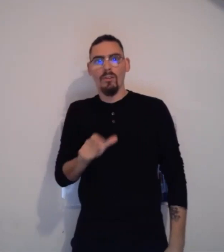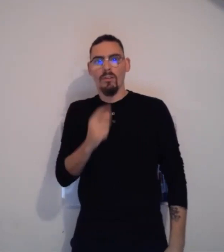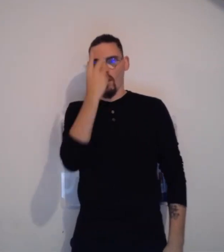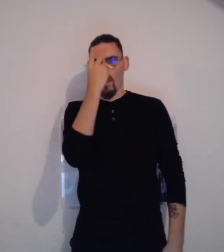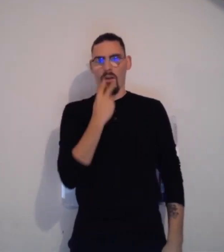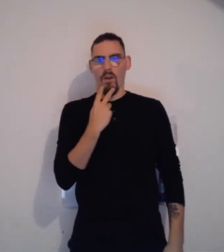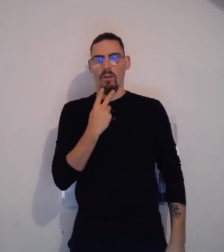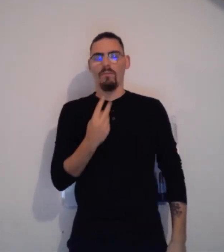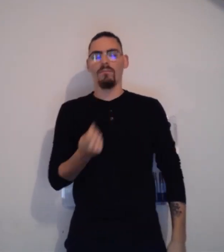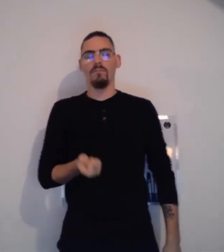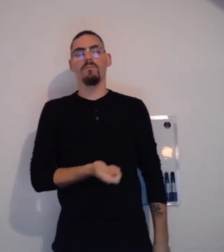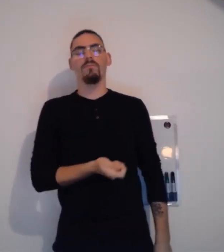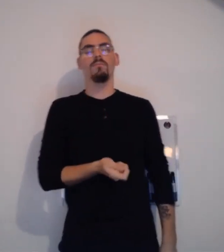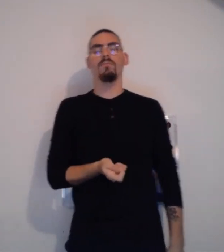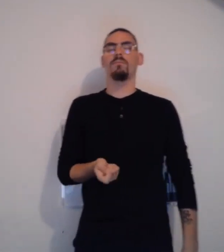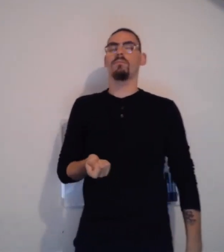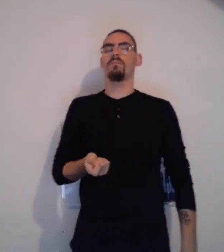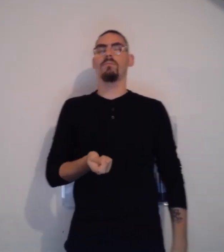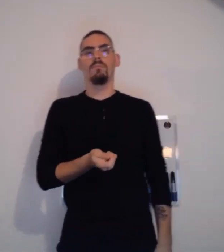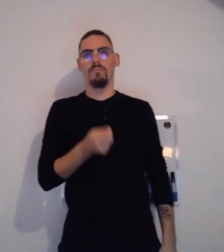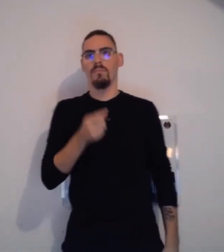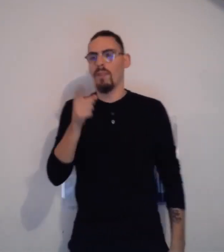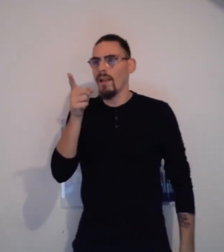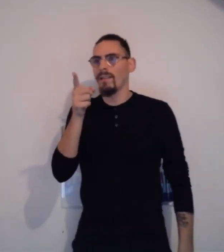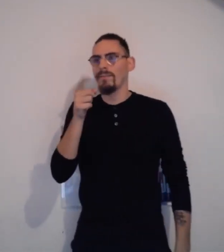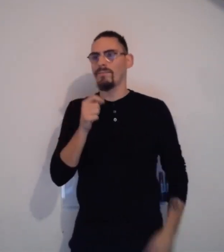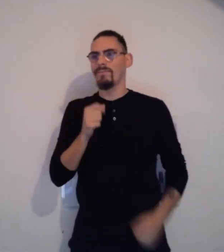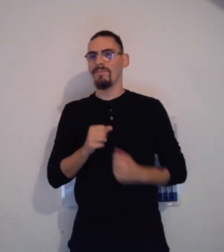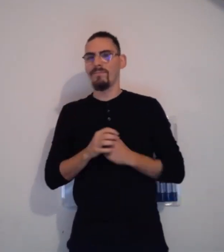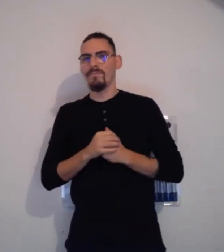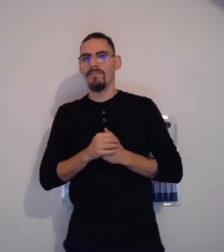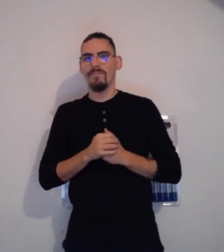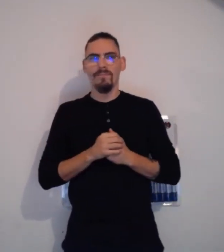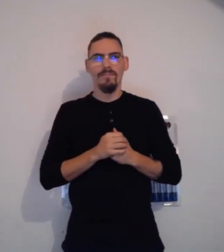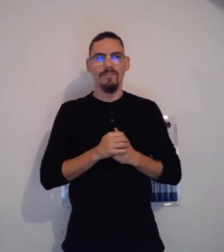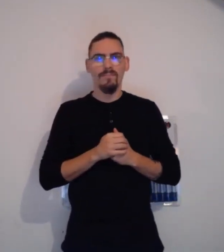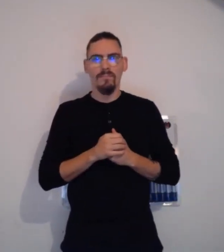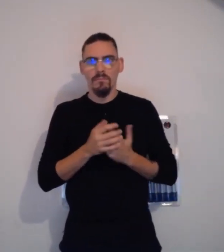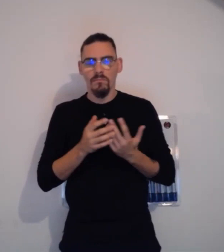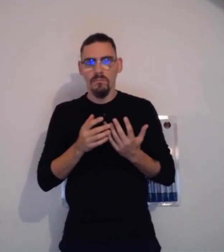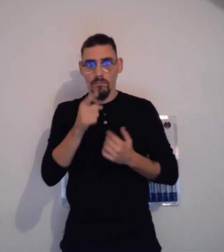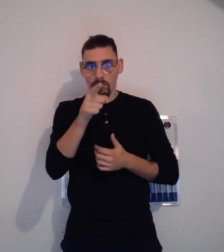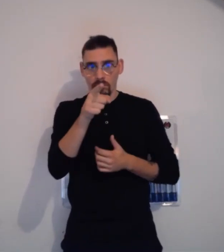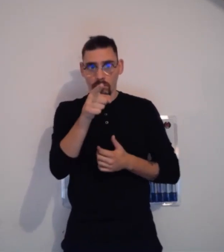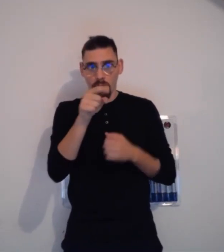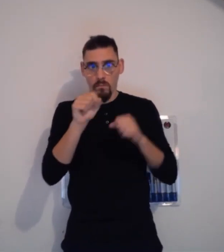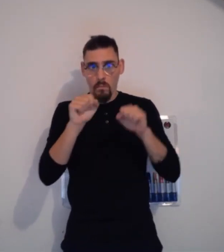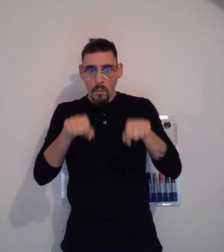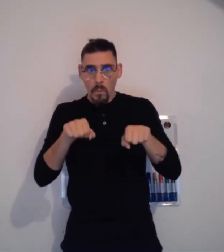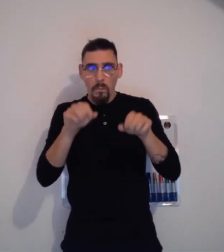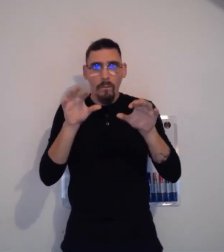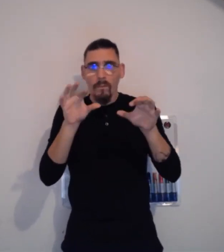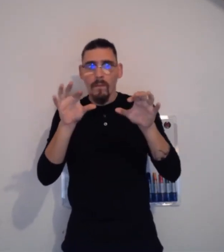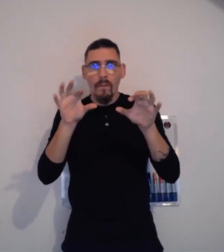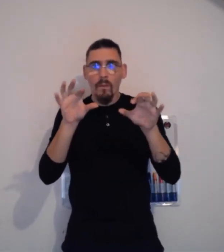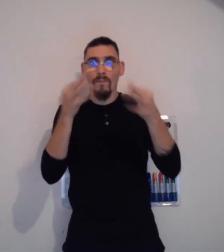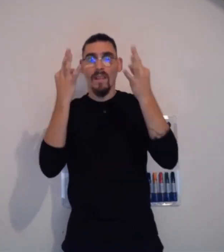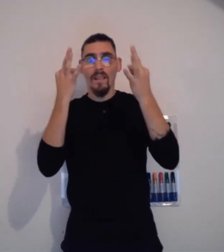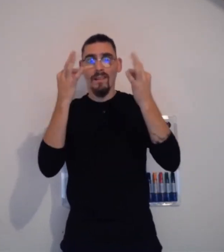roulant. Tiens, je vois une personne aveugle. Elle tient une canne. Ah oui, je vois, je vois. Mais du